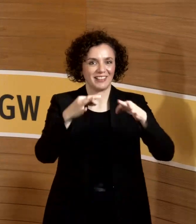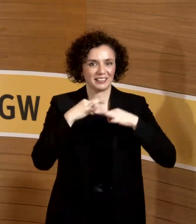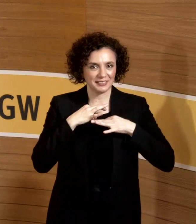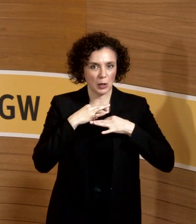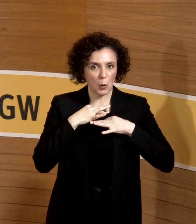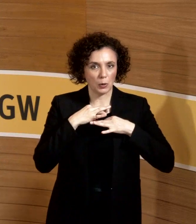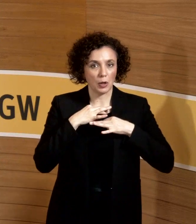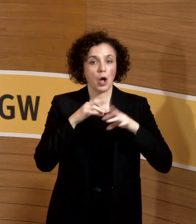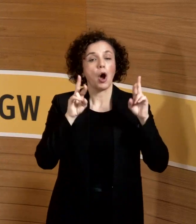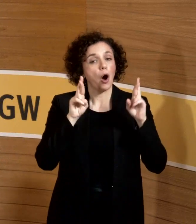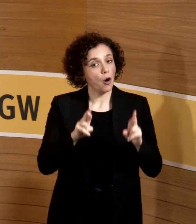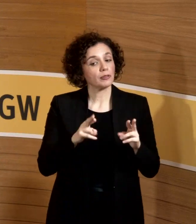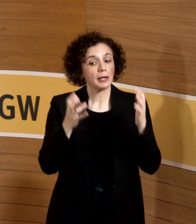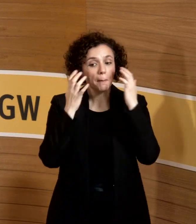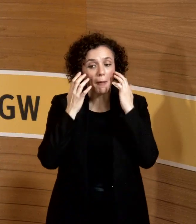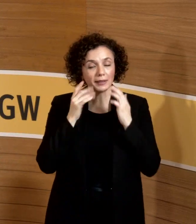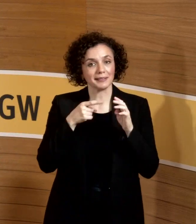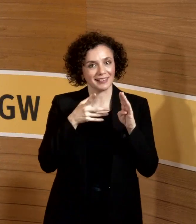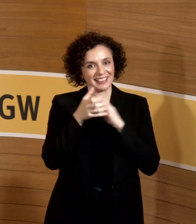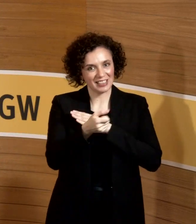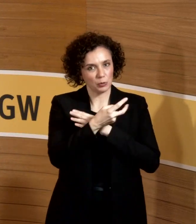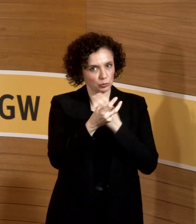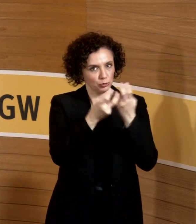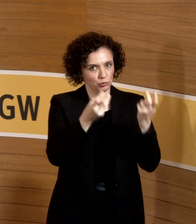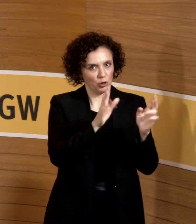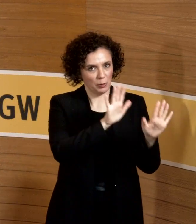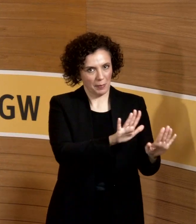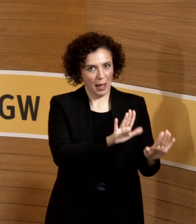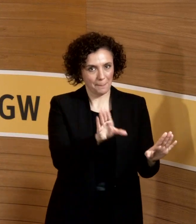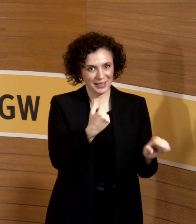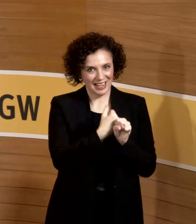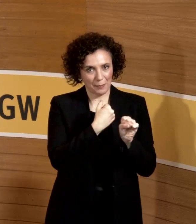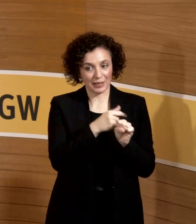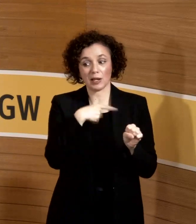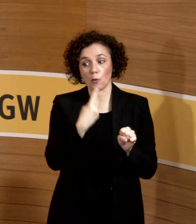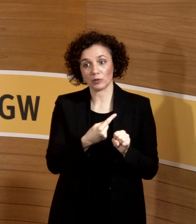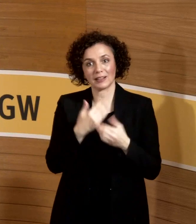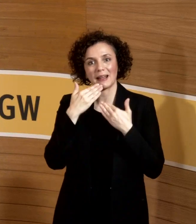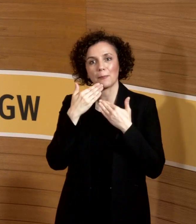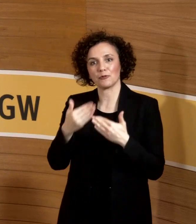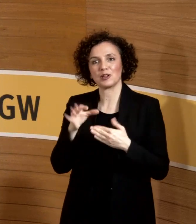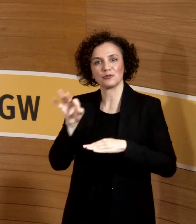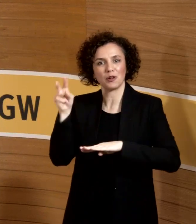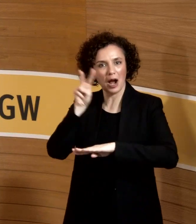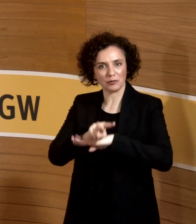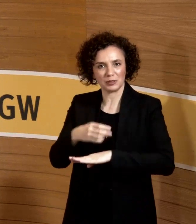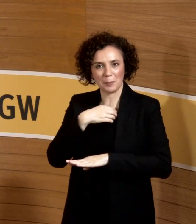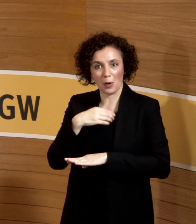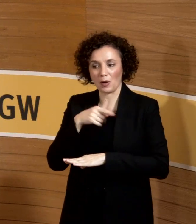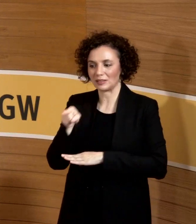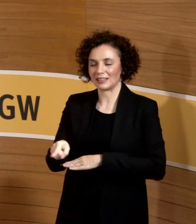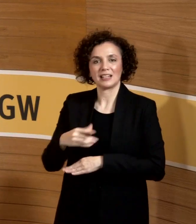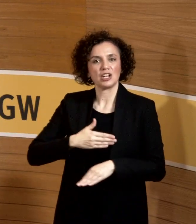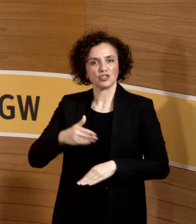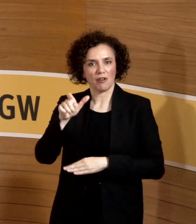mit Diagnose der Masern zu Hause bleibt. Dann kommen ja auch die Empfehlungen von den Aufsichtsbehörden oft für die befristete Freistellung,